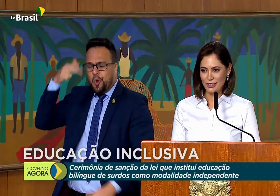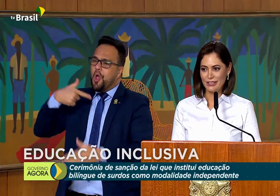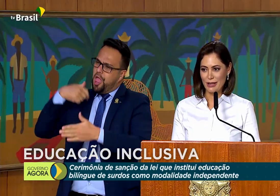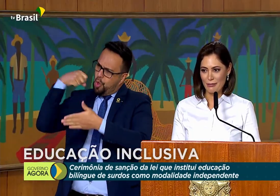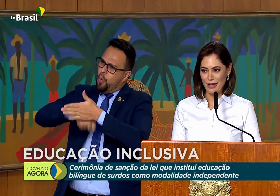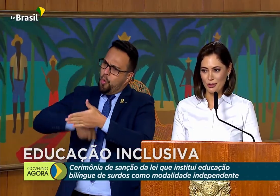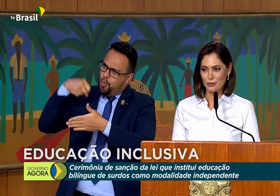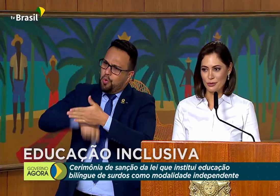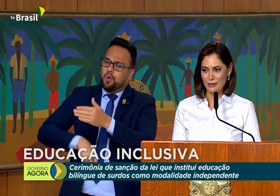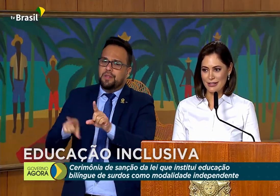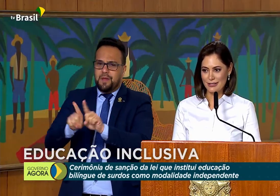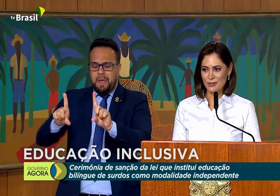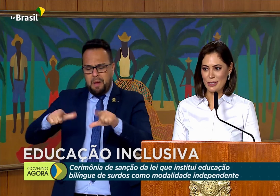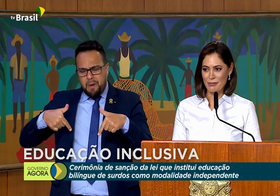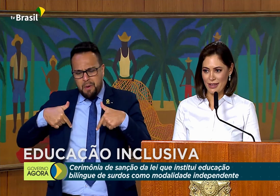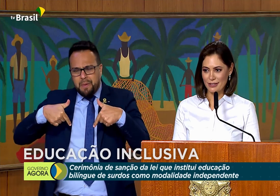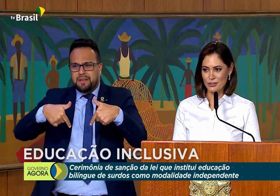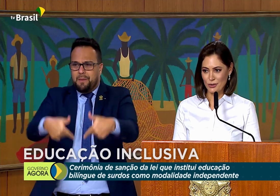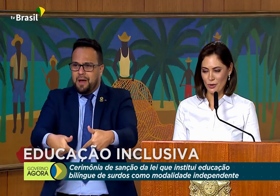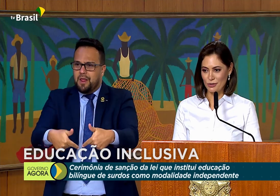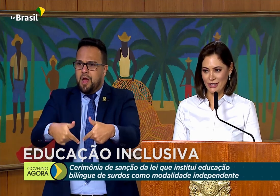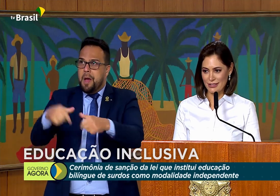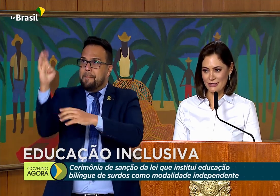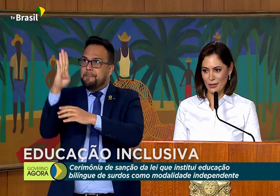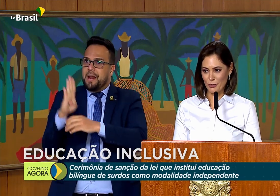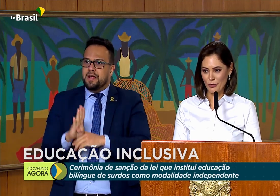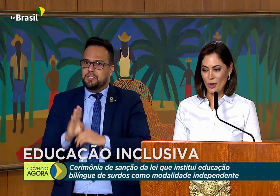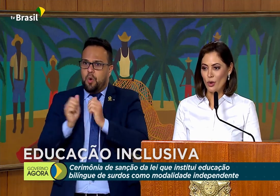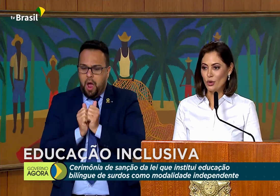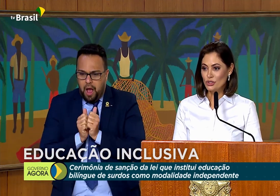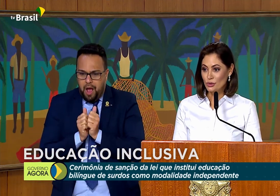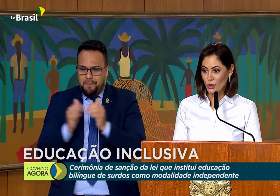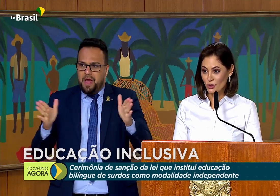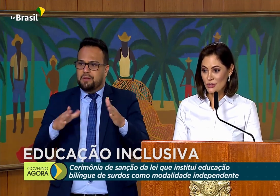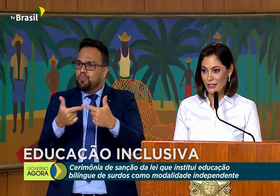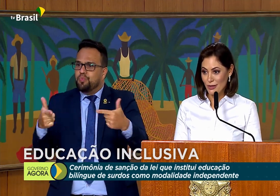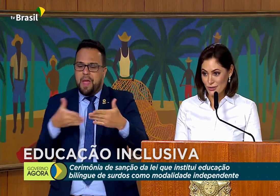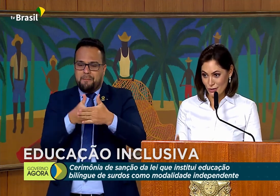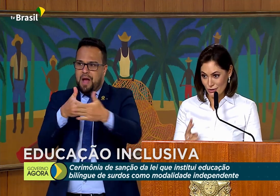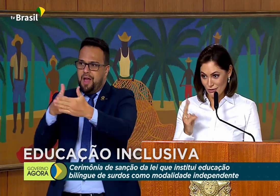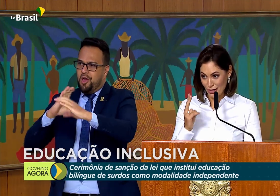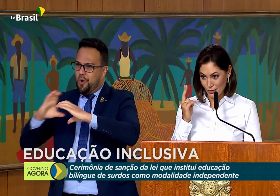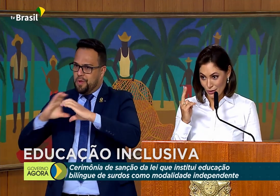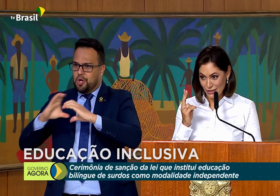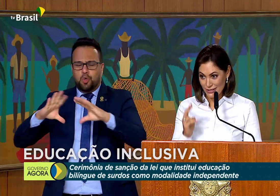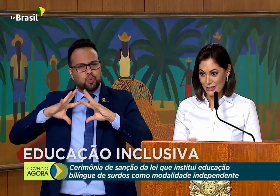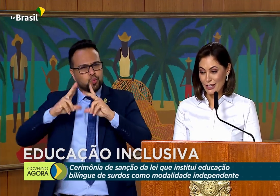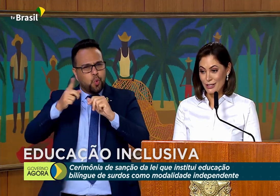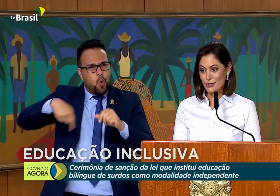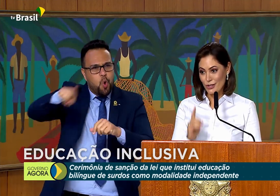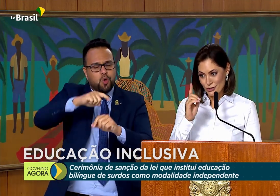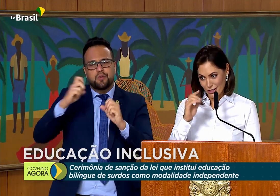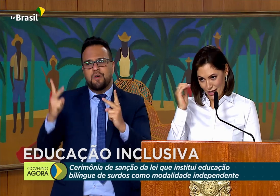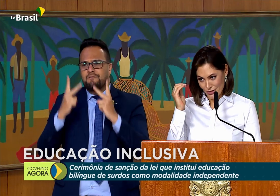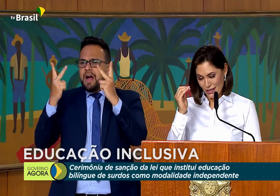e trabalho por um Brasil sem barreiras de comunicação, onde todos têm os seus valores e os seus direitos